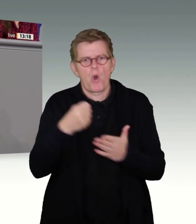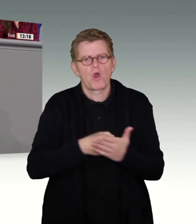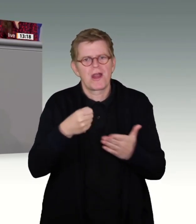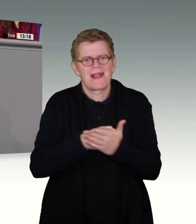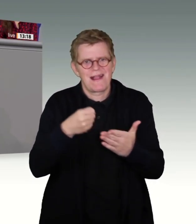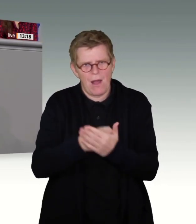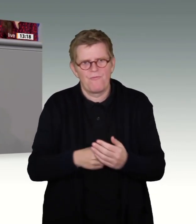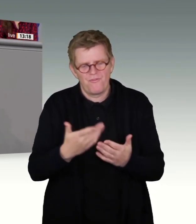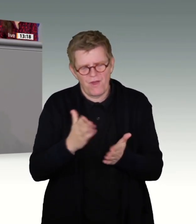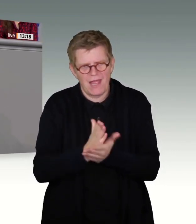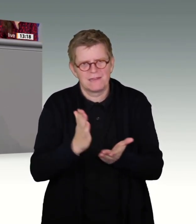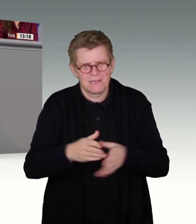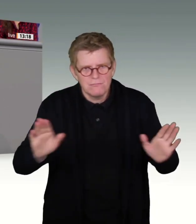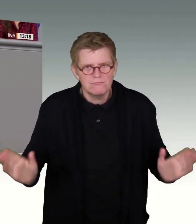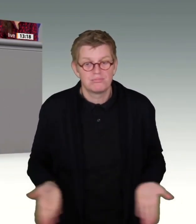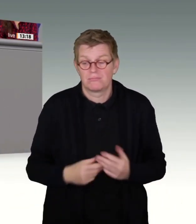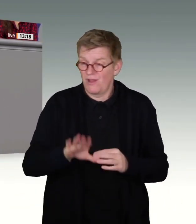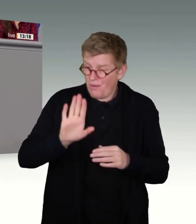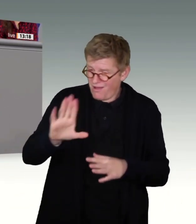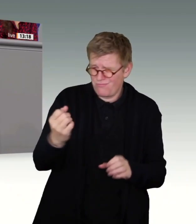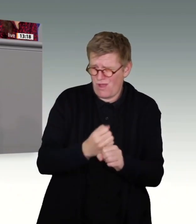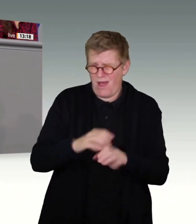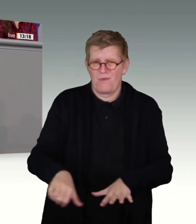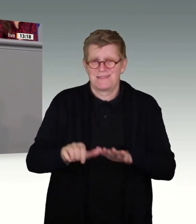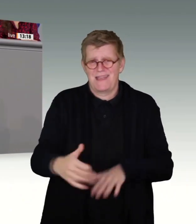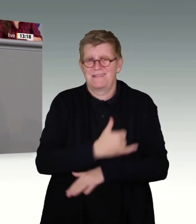16 Jahre behindern wird wie Ihre Arbeit. Herzlichen Dank.